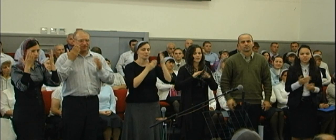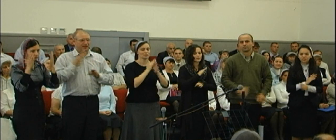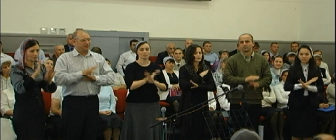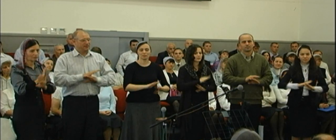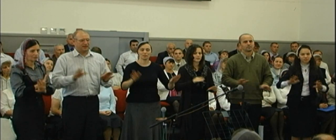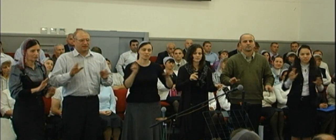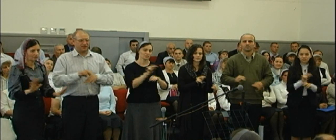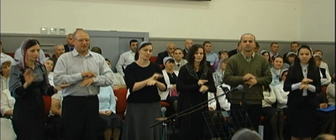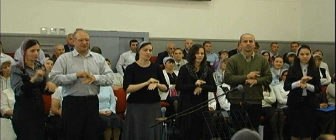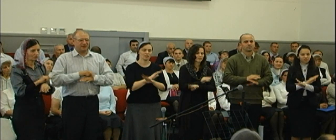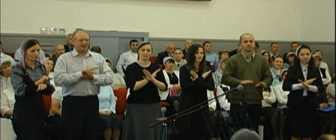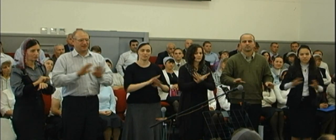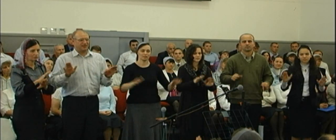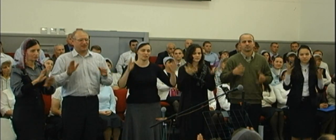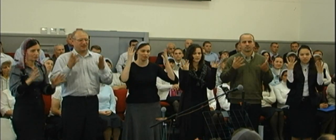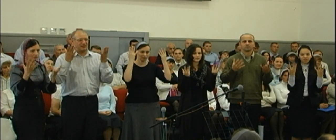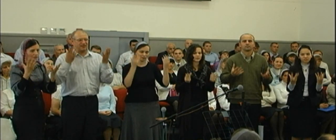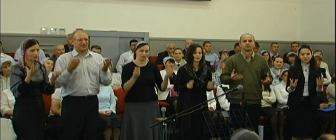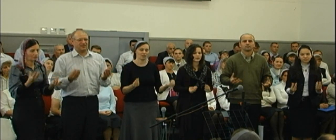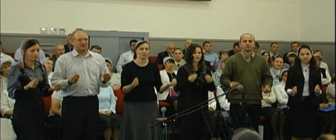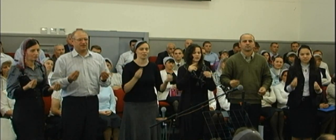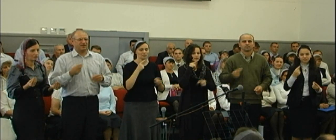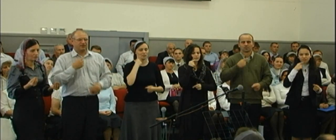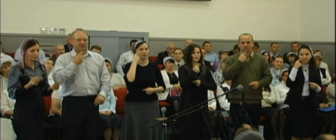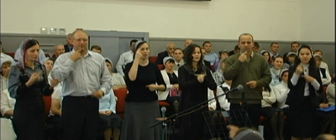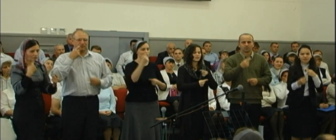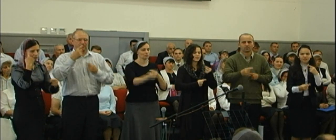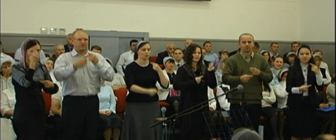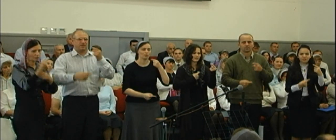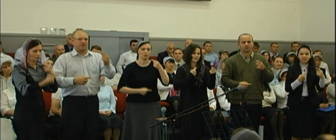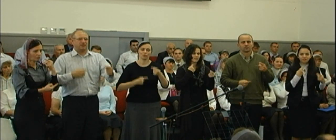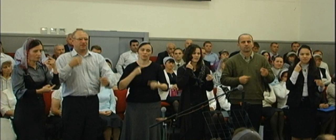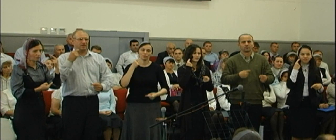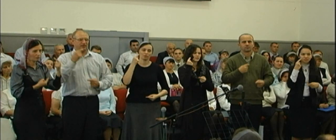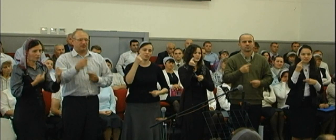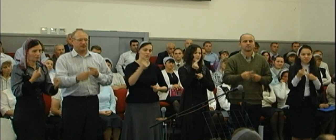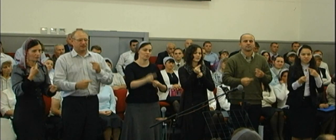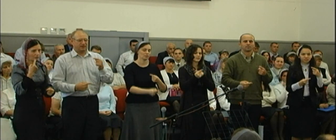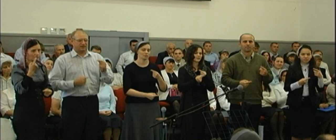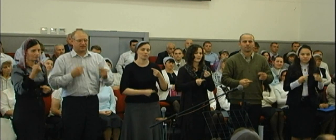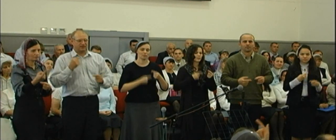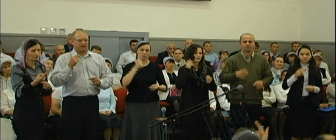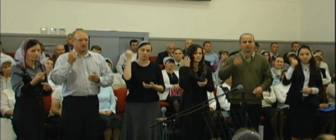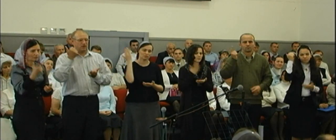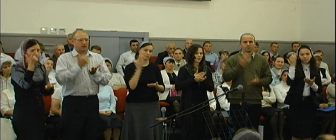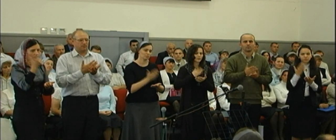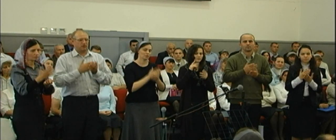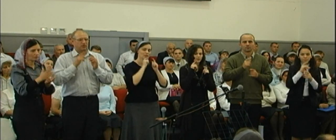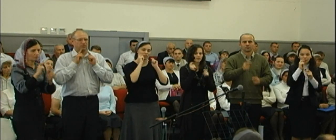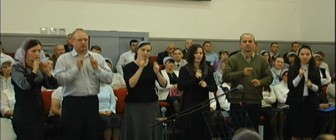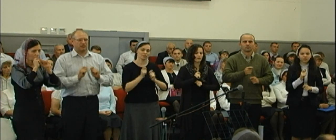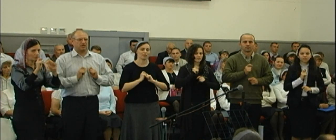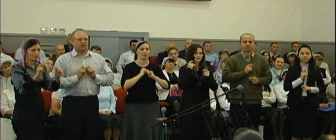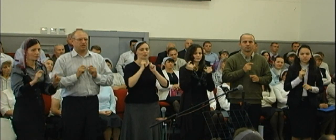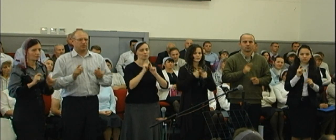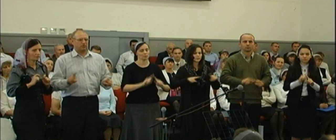Ни час, ни день, ни год, ни век во веки Господь